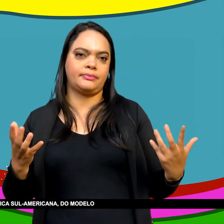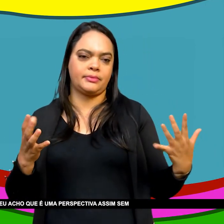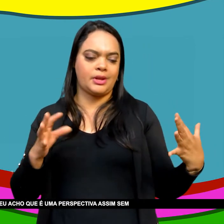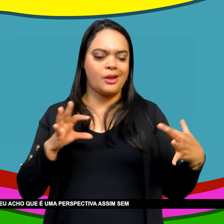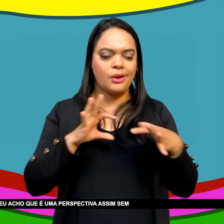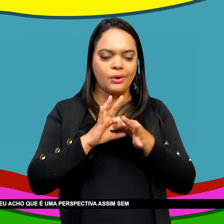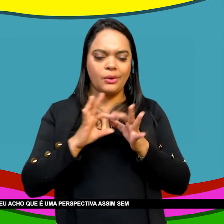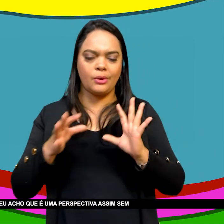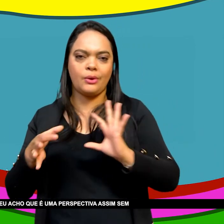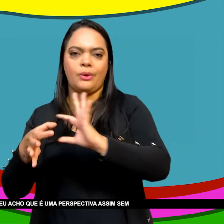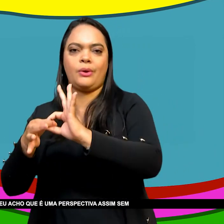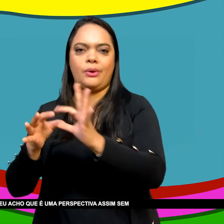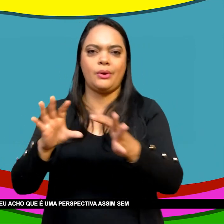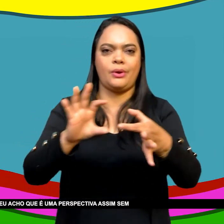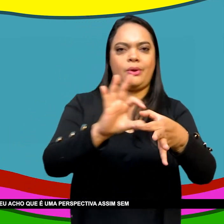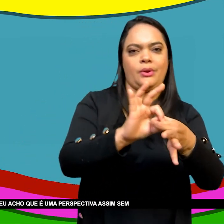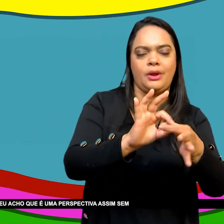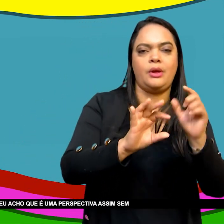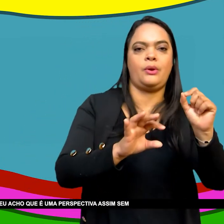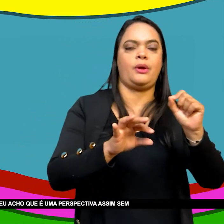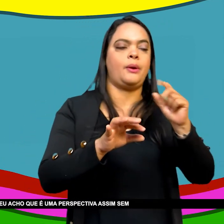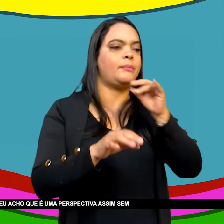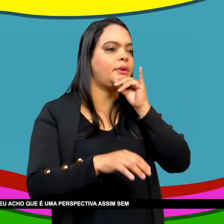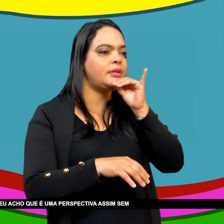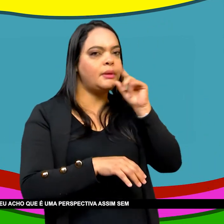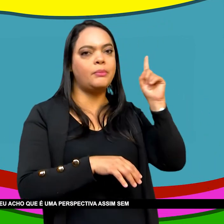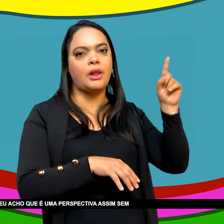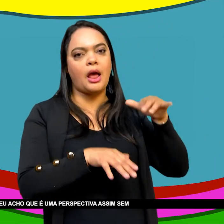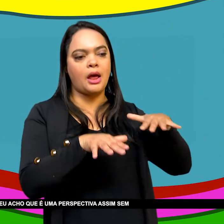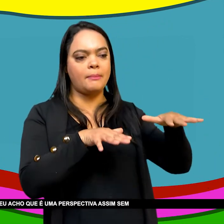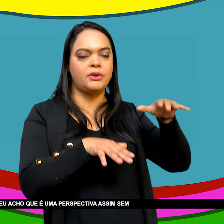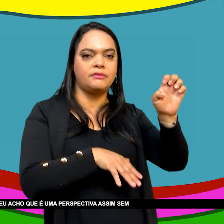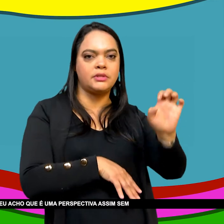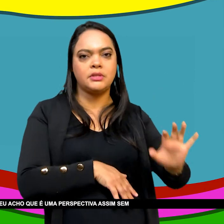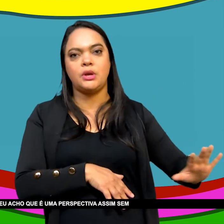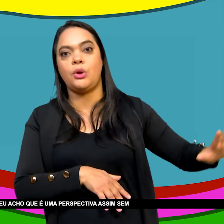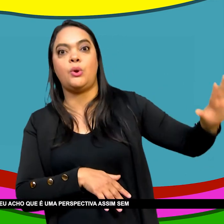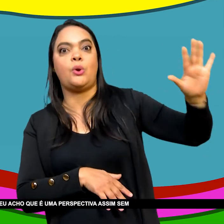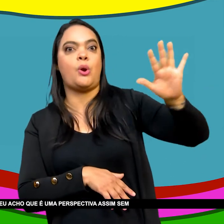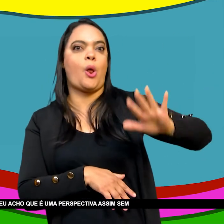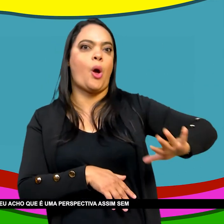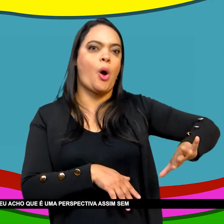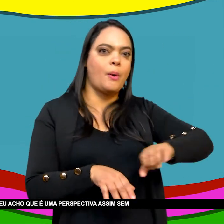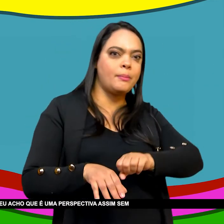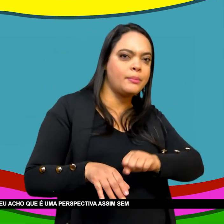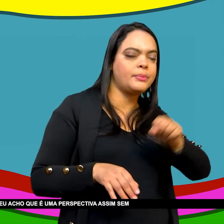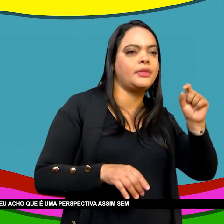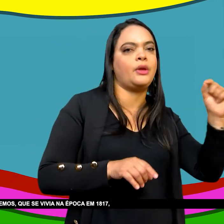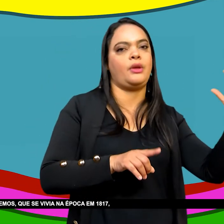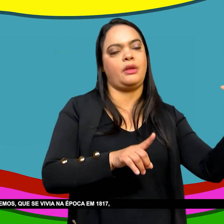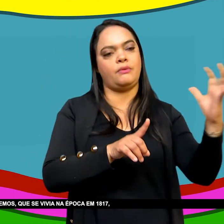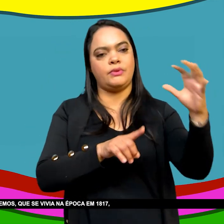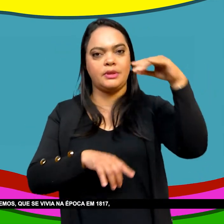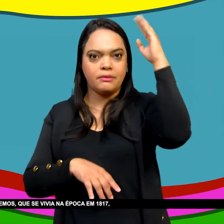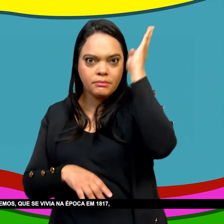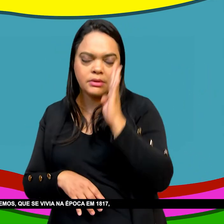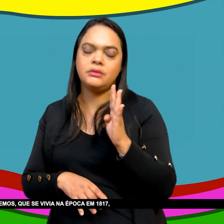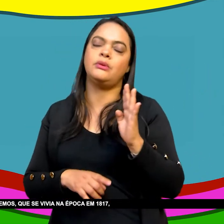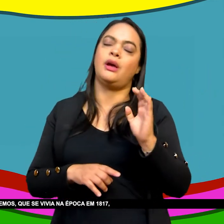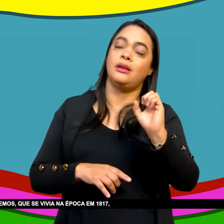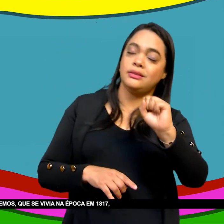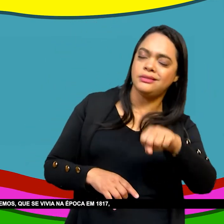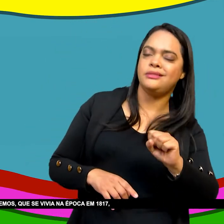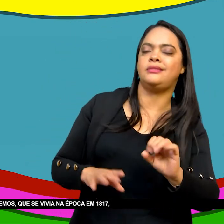modelo norte-americano Da revolução na Europa Então acho que é uma perspectiva Sem perder A